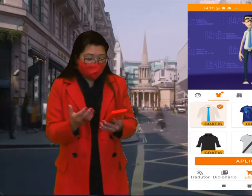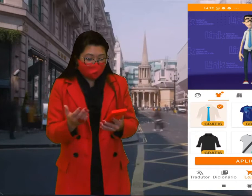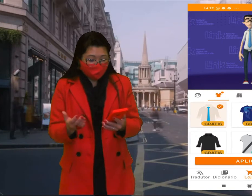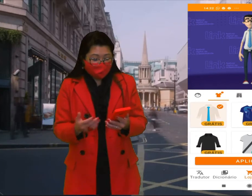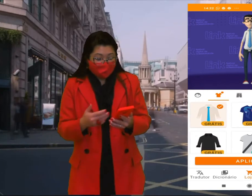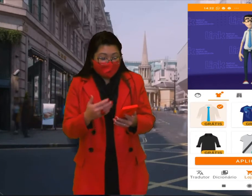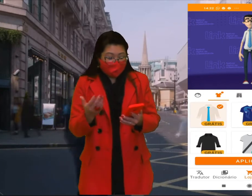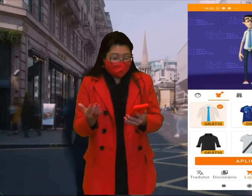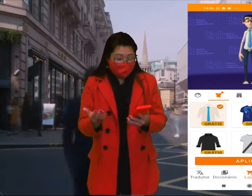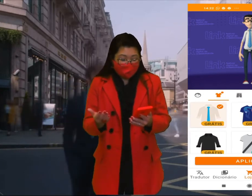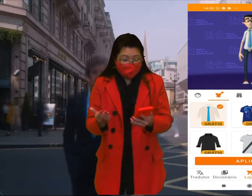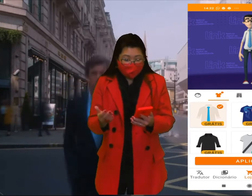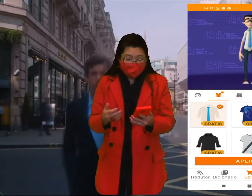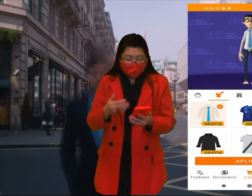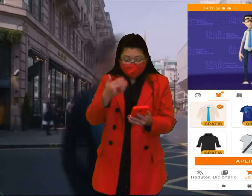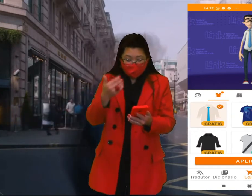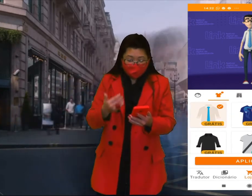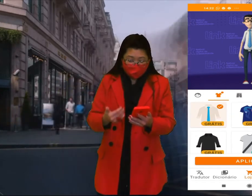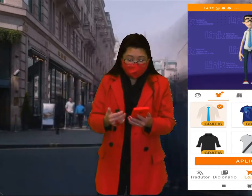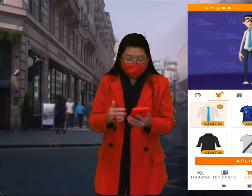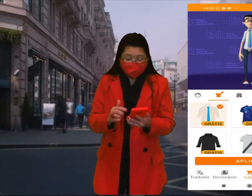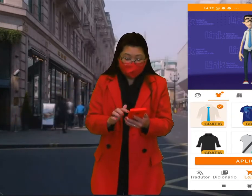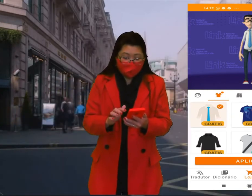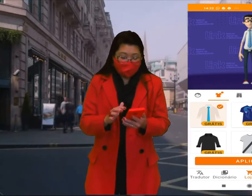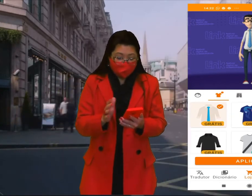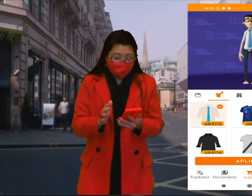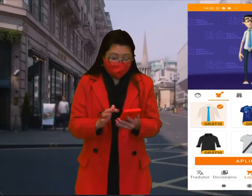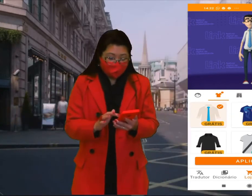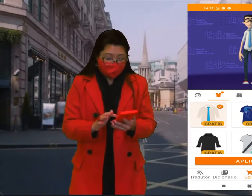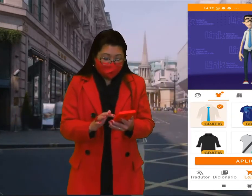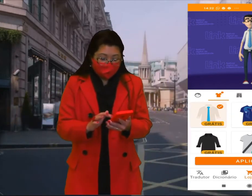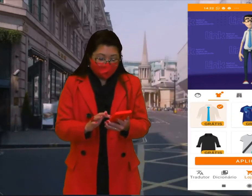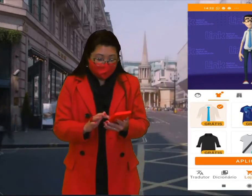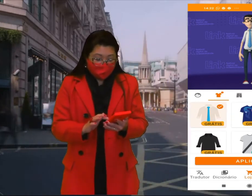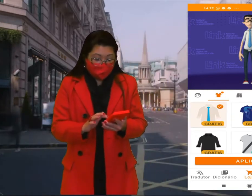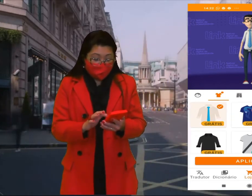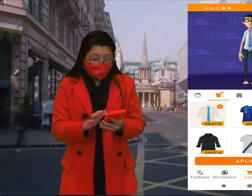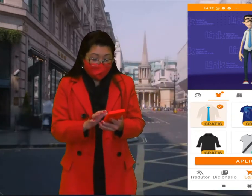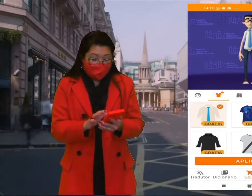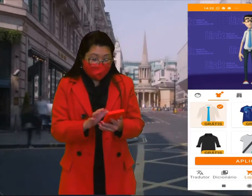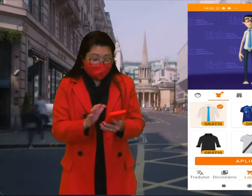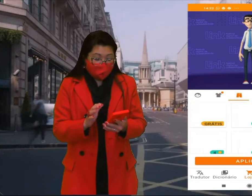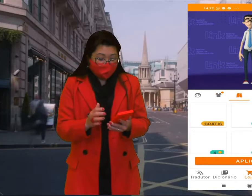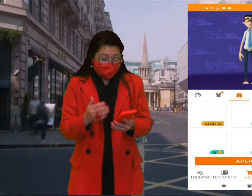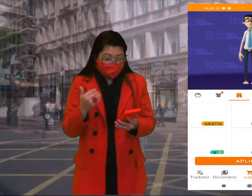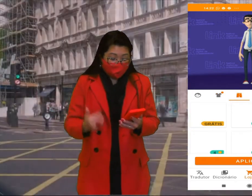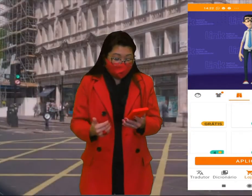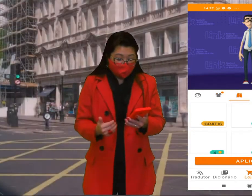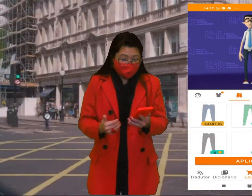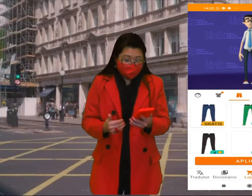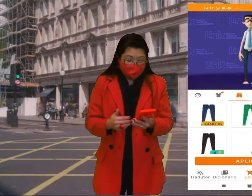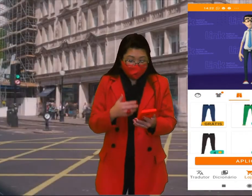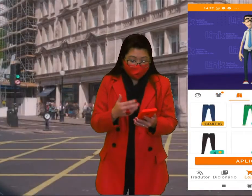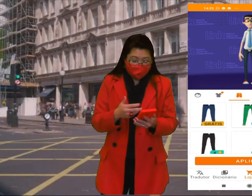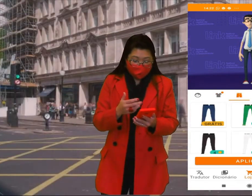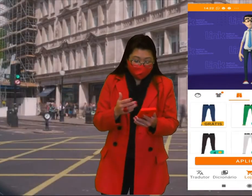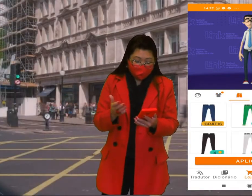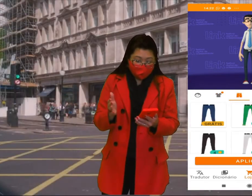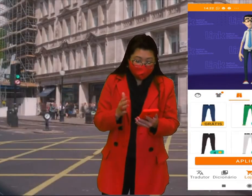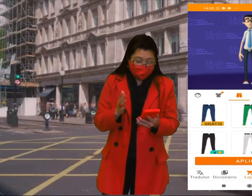ele de social. Bom, vou para a calça, a calça é só a única